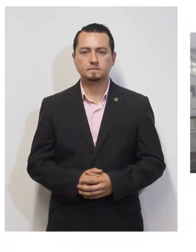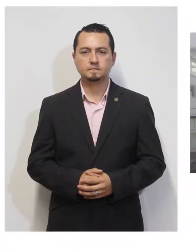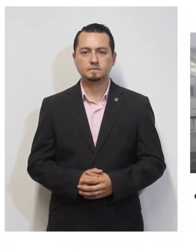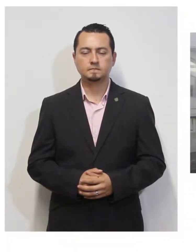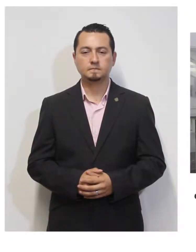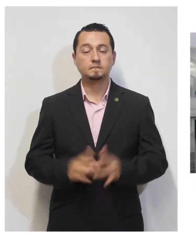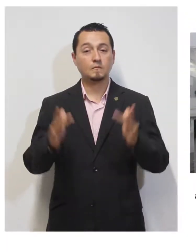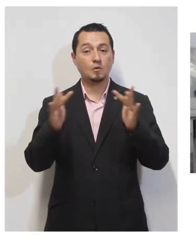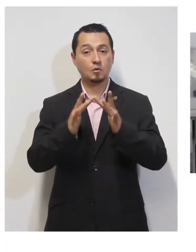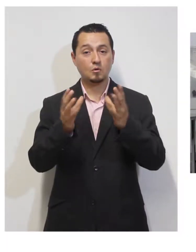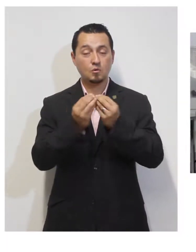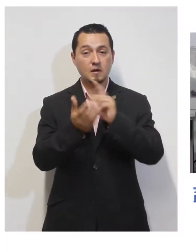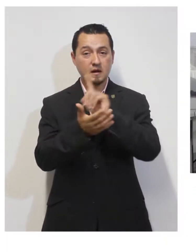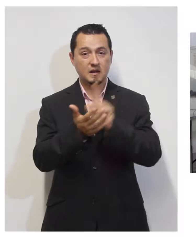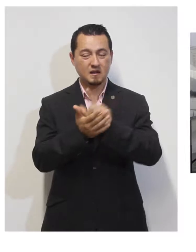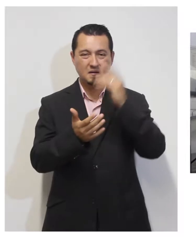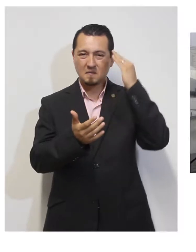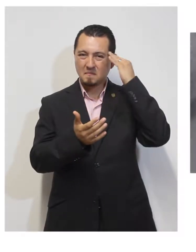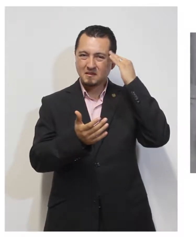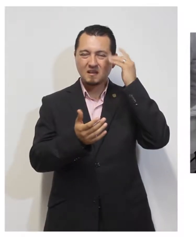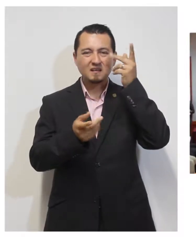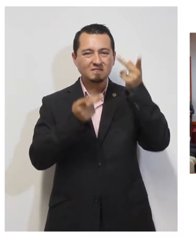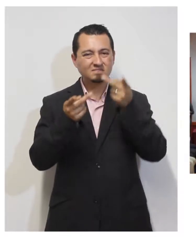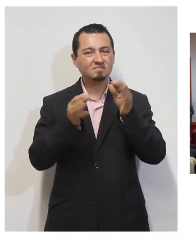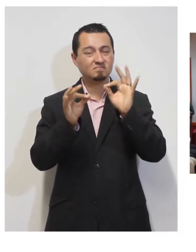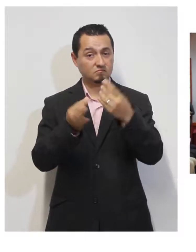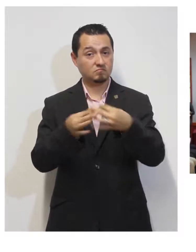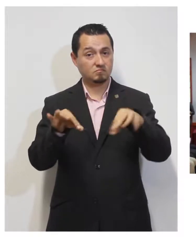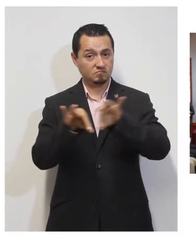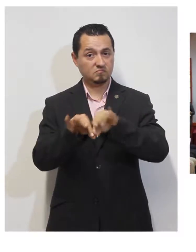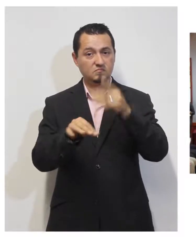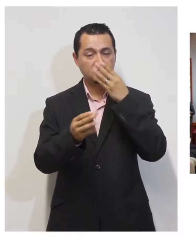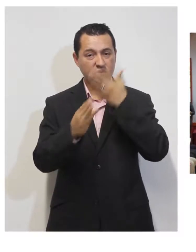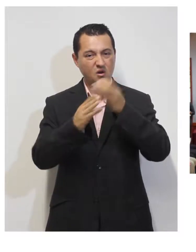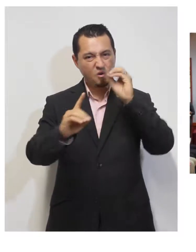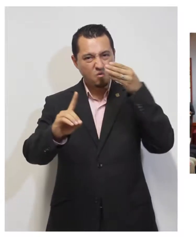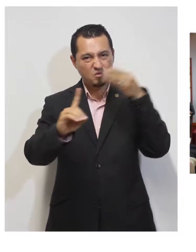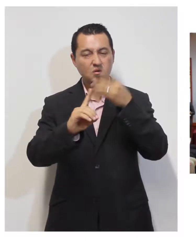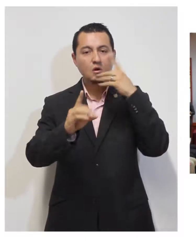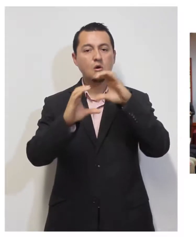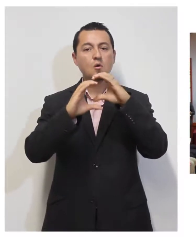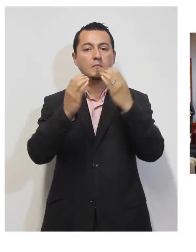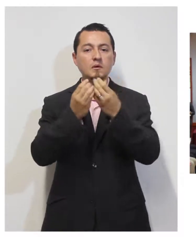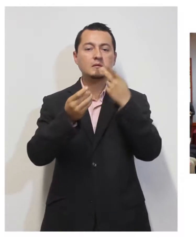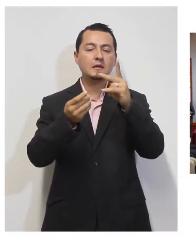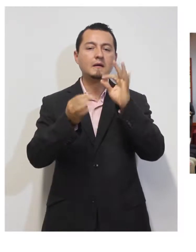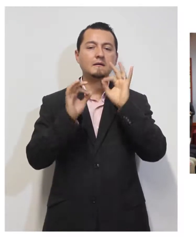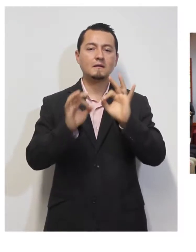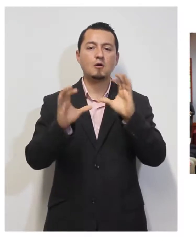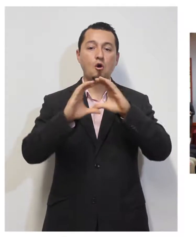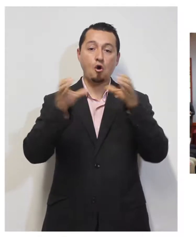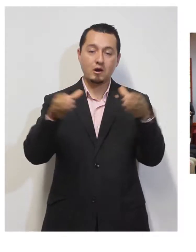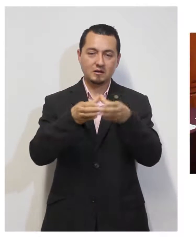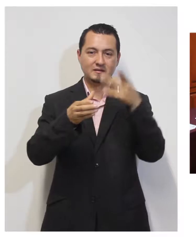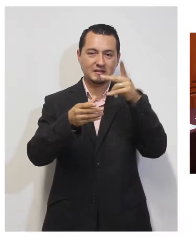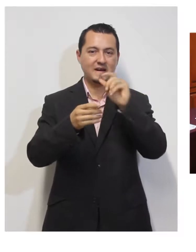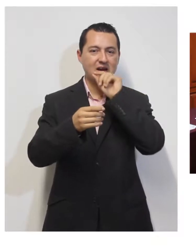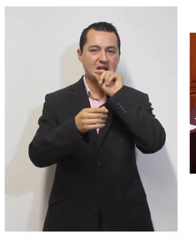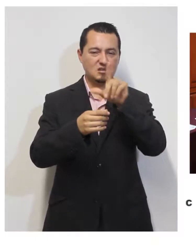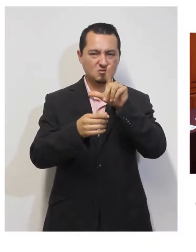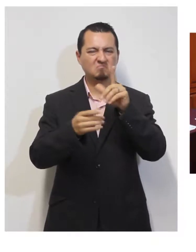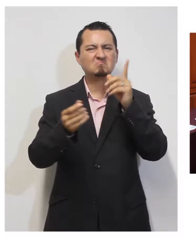Contar con una ley de salud mental clara y eficiente es el principal objetivo de la Comisión de Salud e Higiene del Congreso de Jalisco.